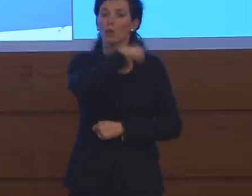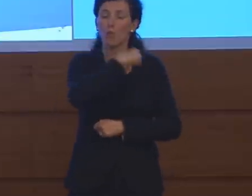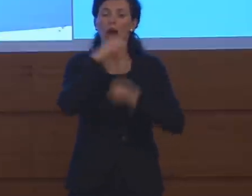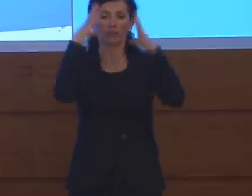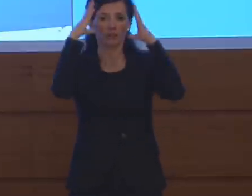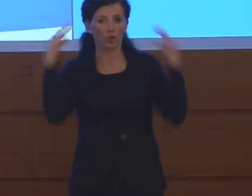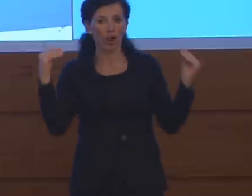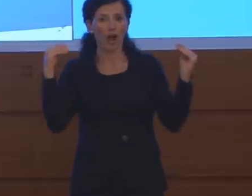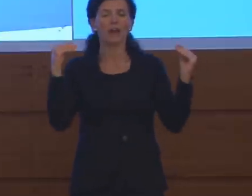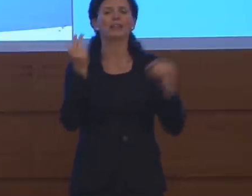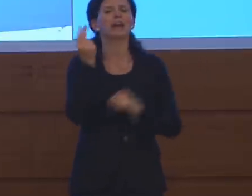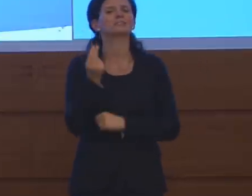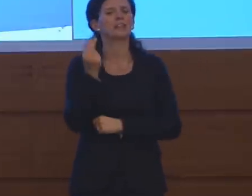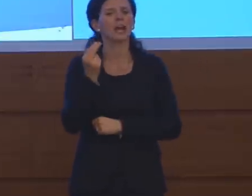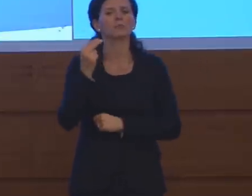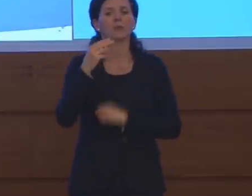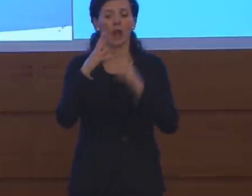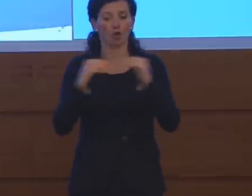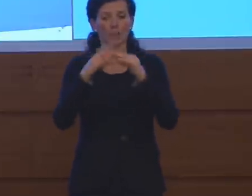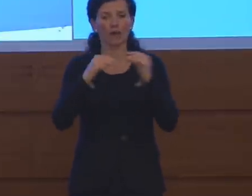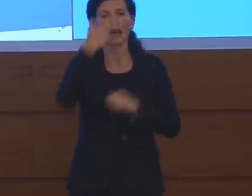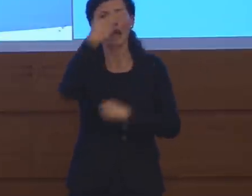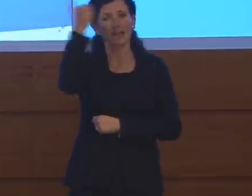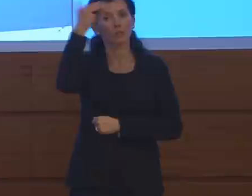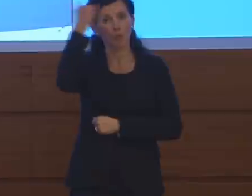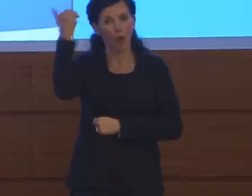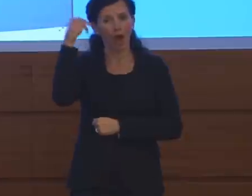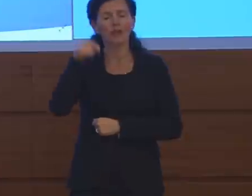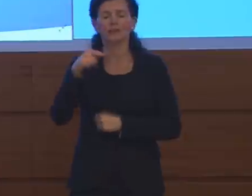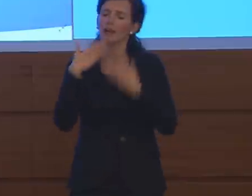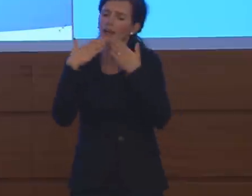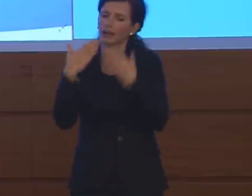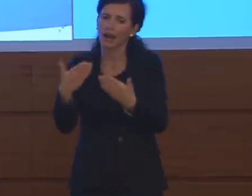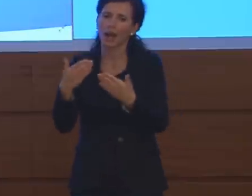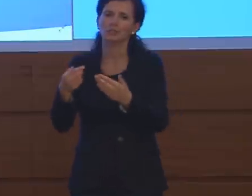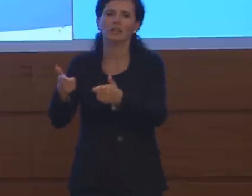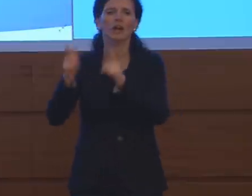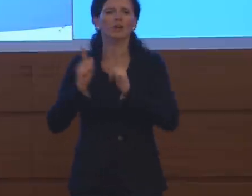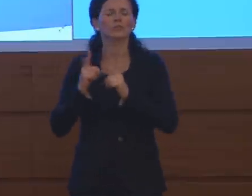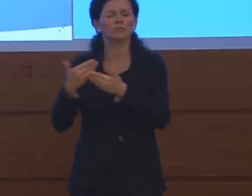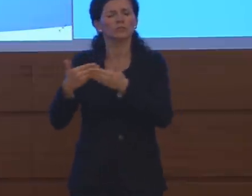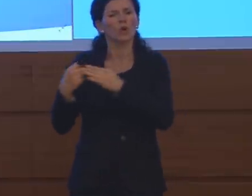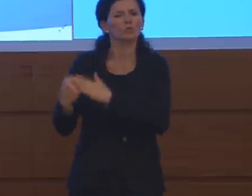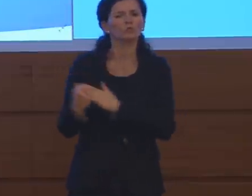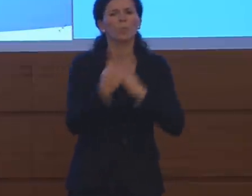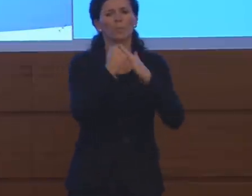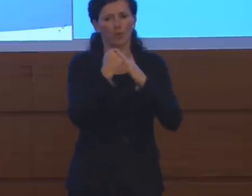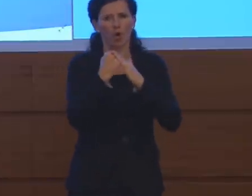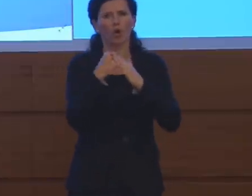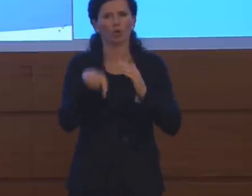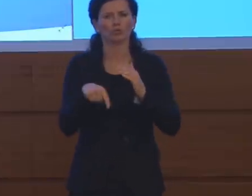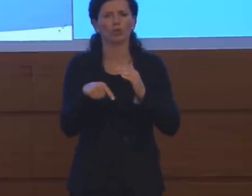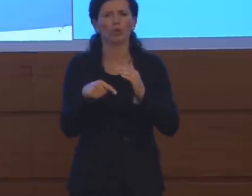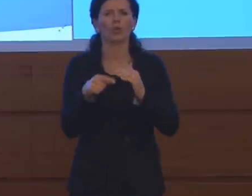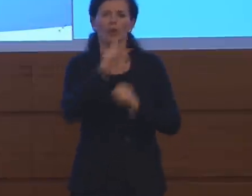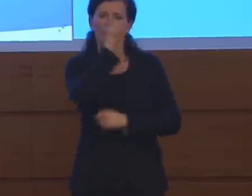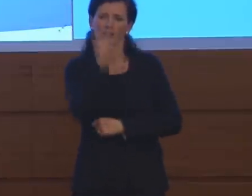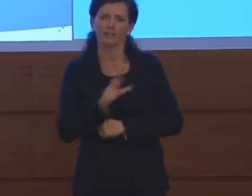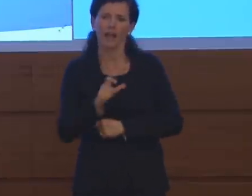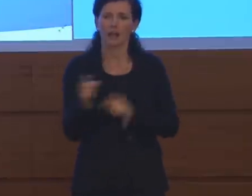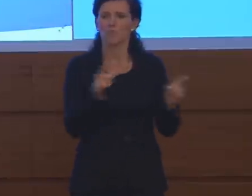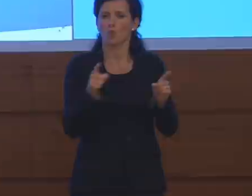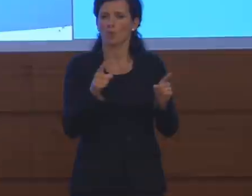della Serbia, della Romania e della Lituania, che ringraziamo per il supporto dato al nostro Paese a questa